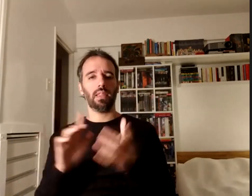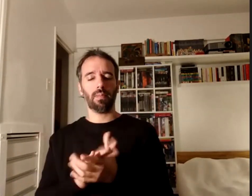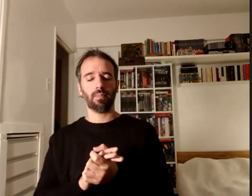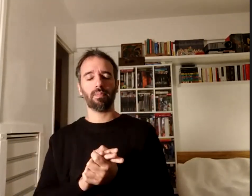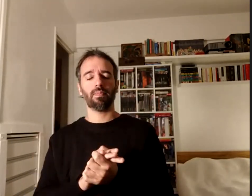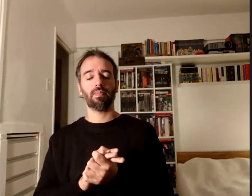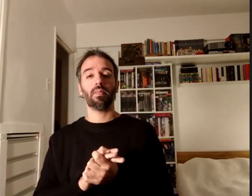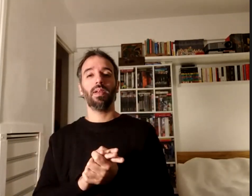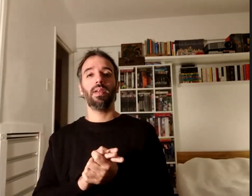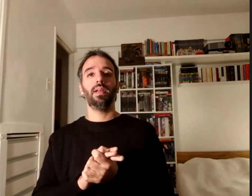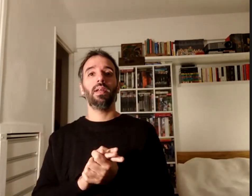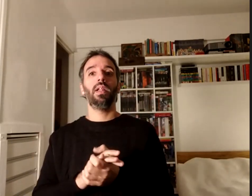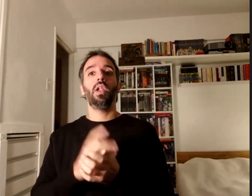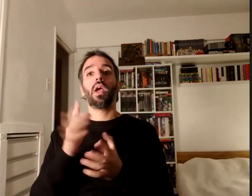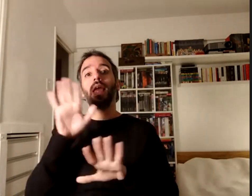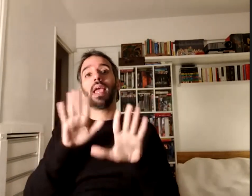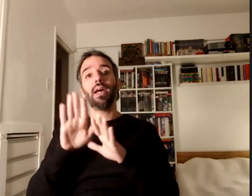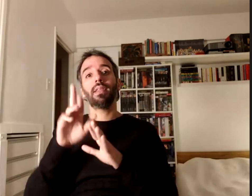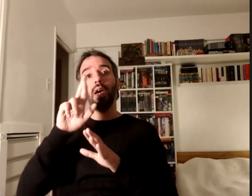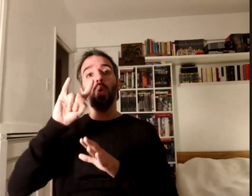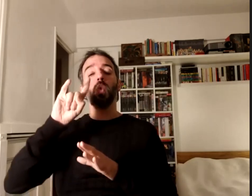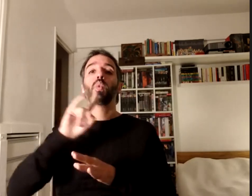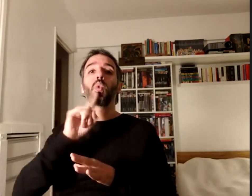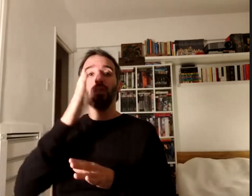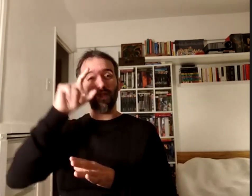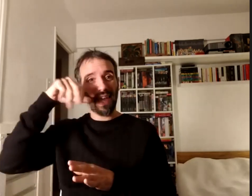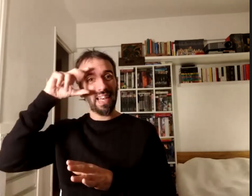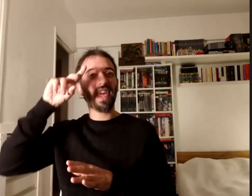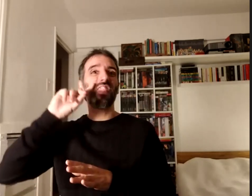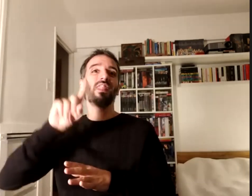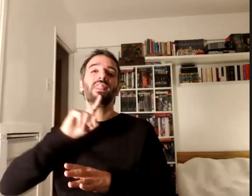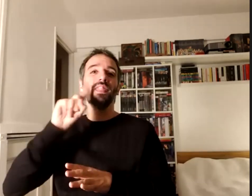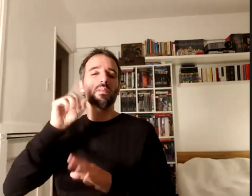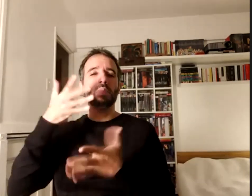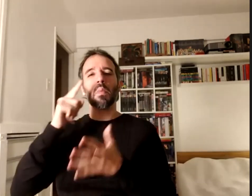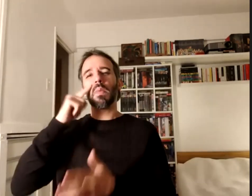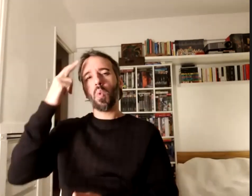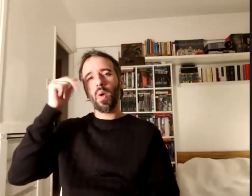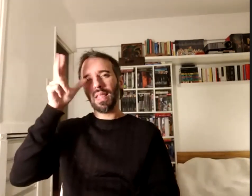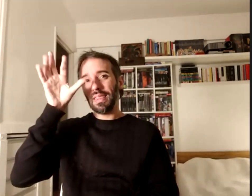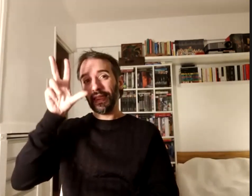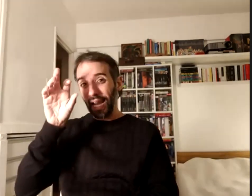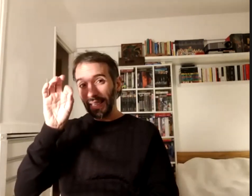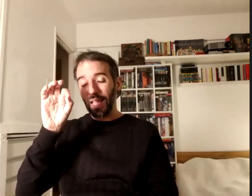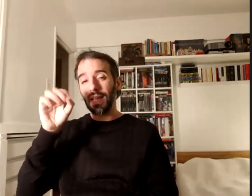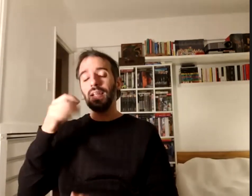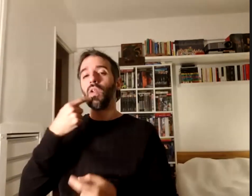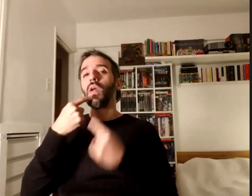que hace Ruth Benedict en los años 30 más o menos es llevar nuestra mirada a cómo